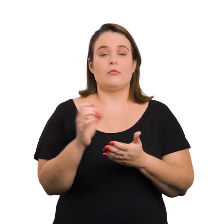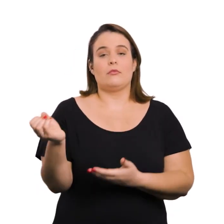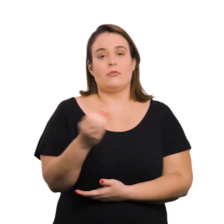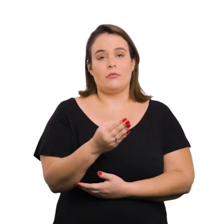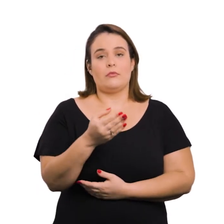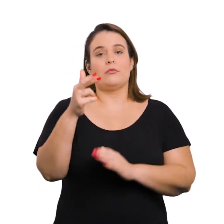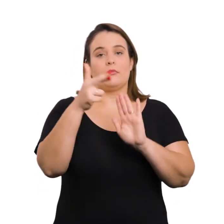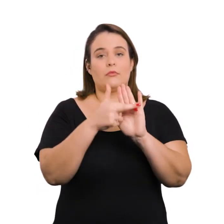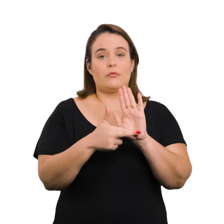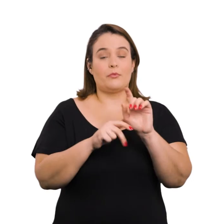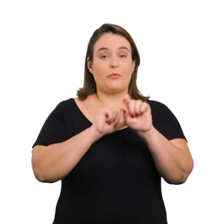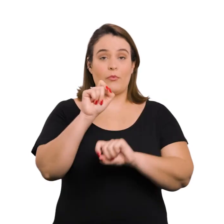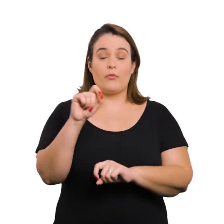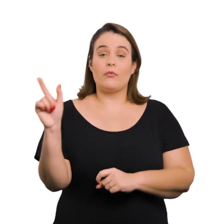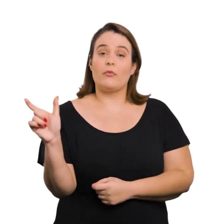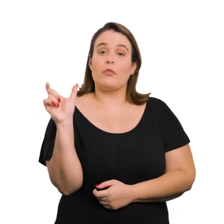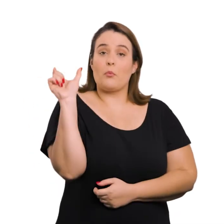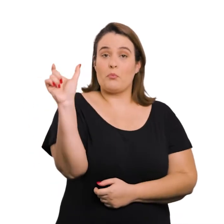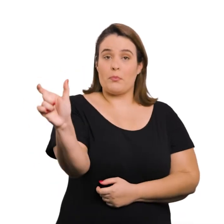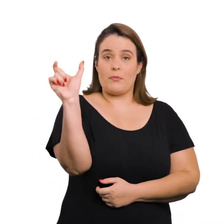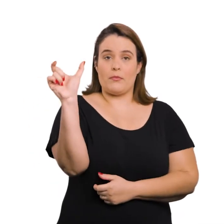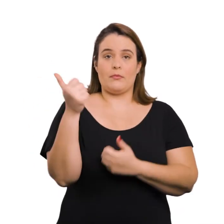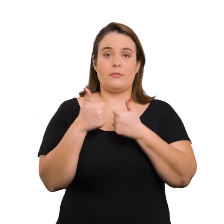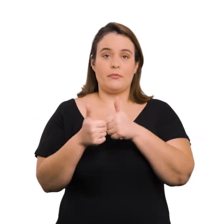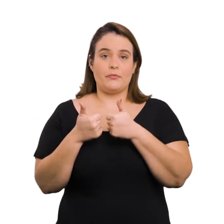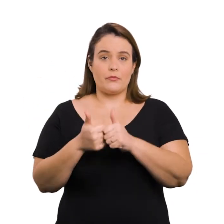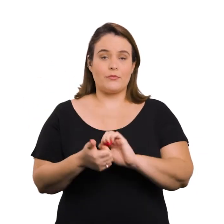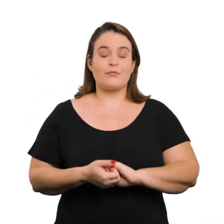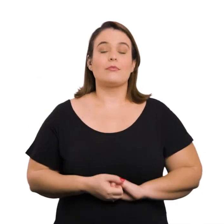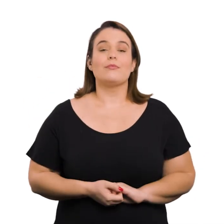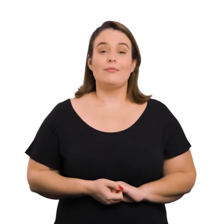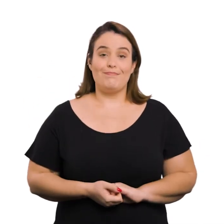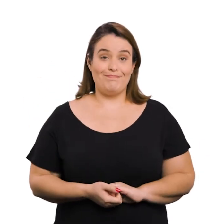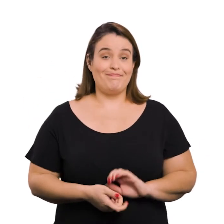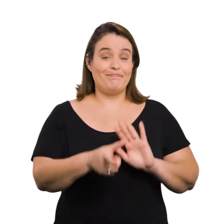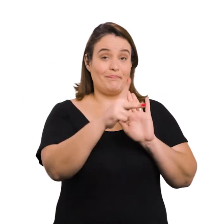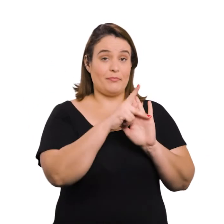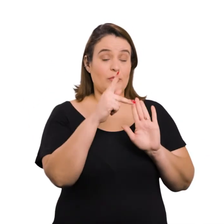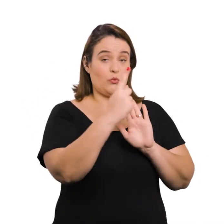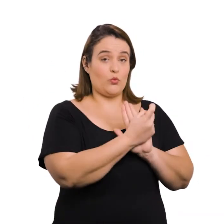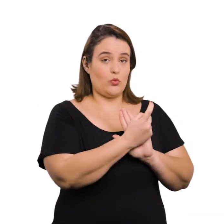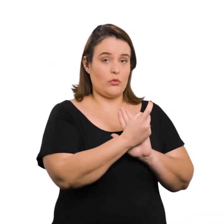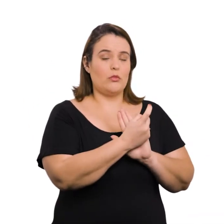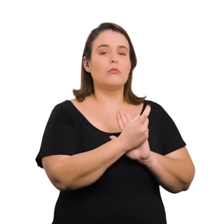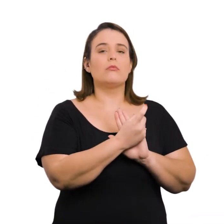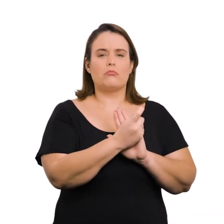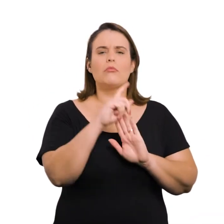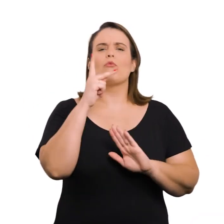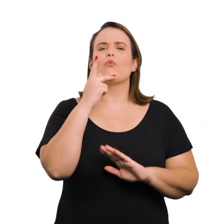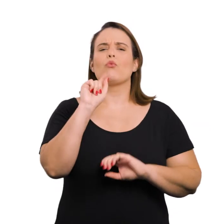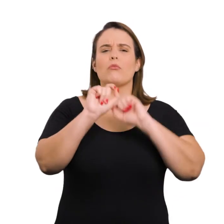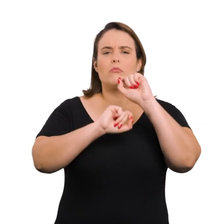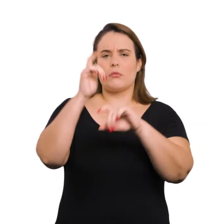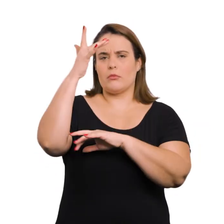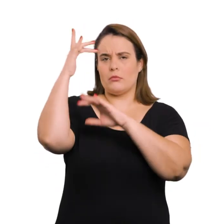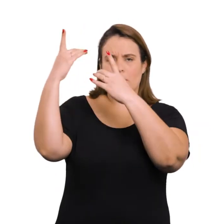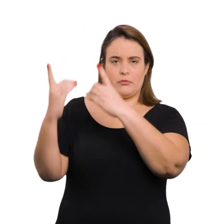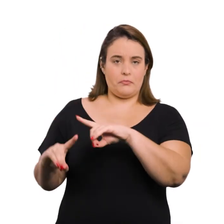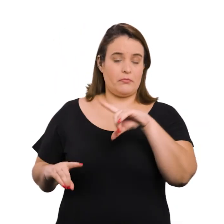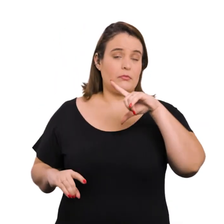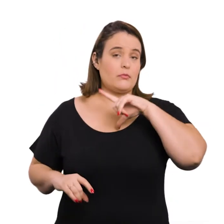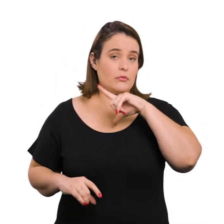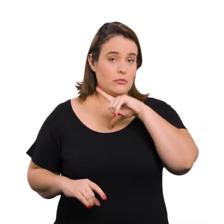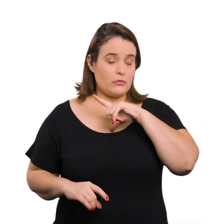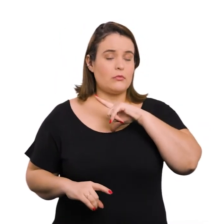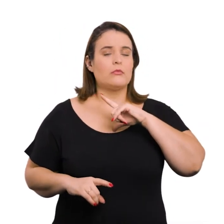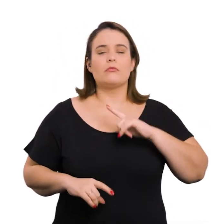consolidação e atualização das normas sobre bilhete único. O parágrafo único do artigo 39 estabelece que as